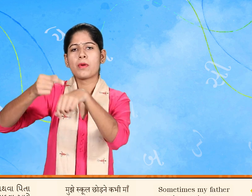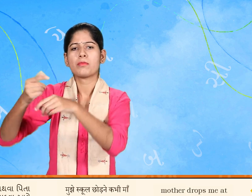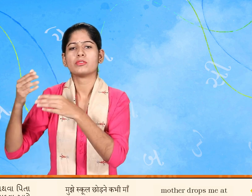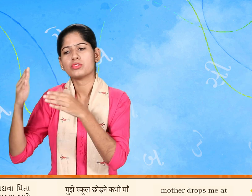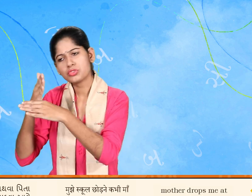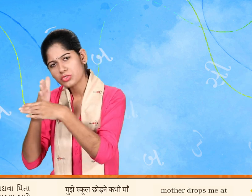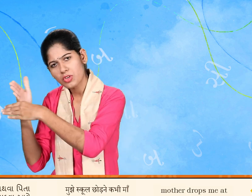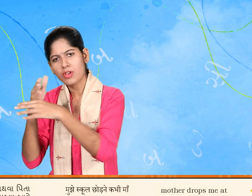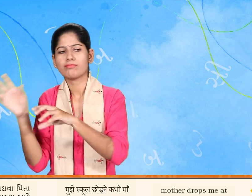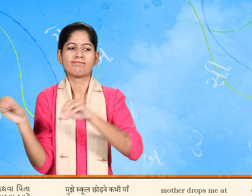મુકવા આવે છે